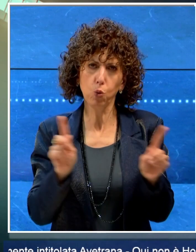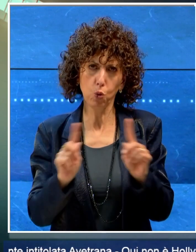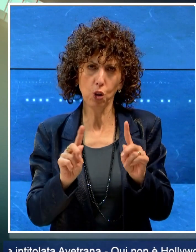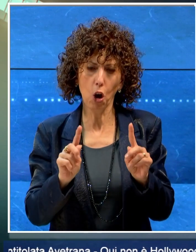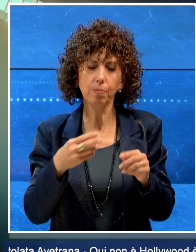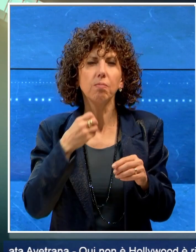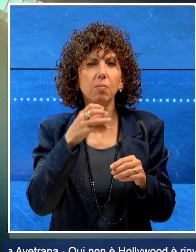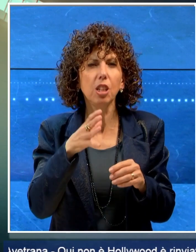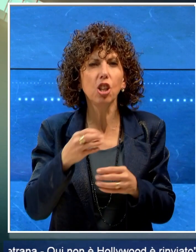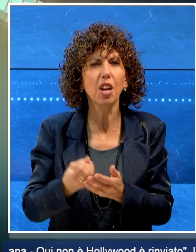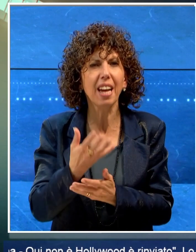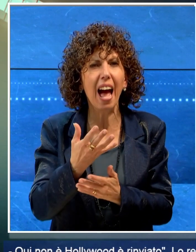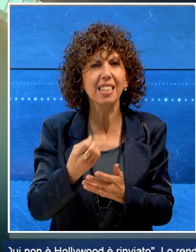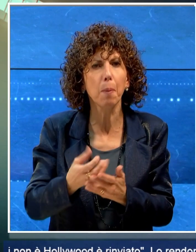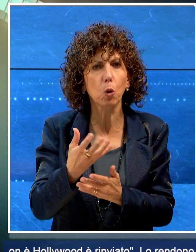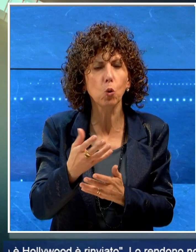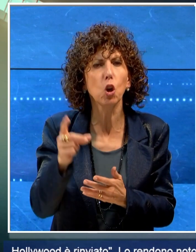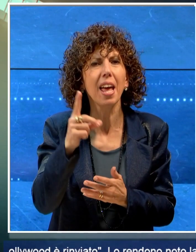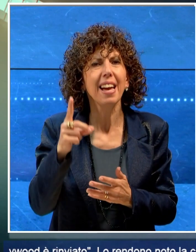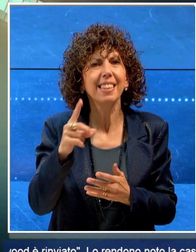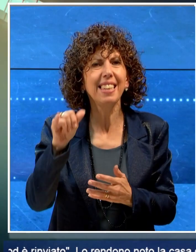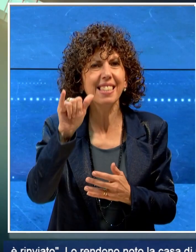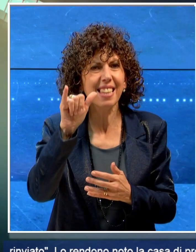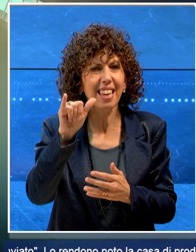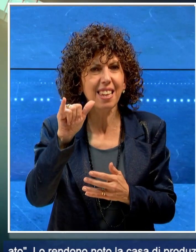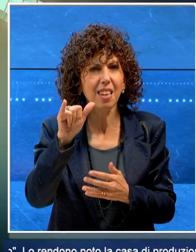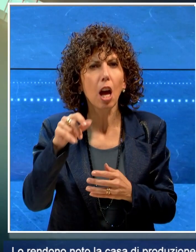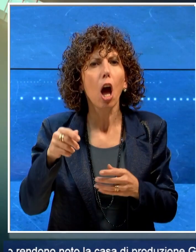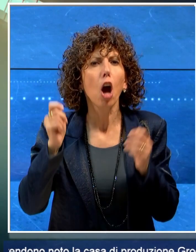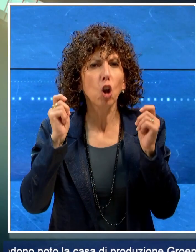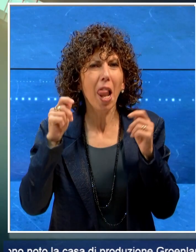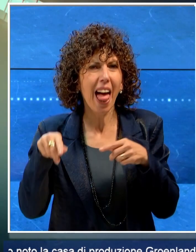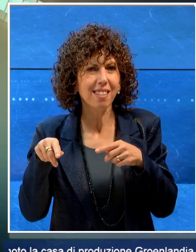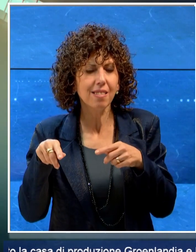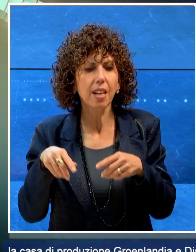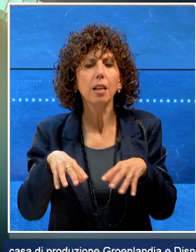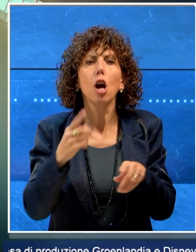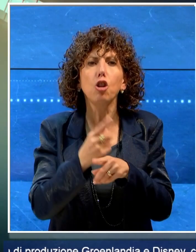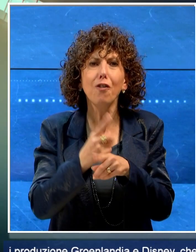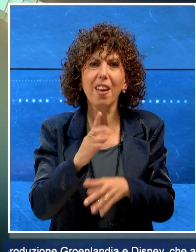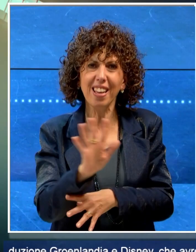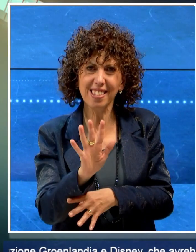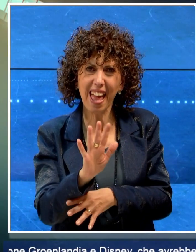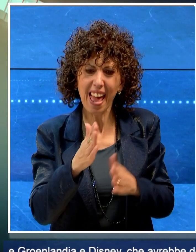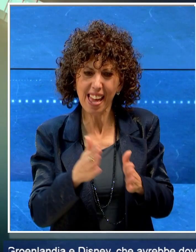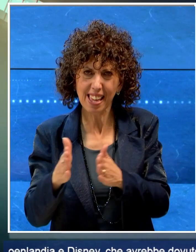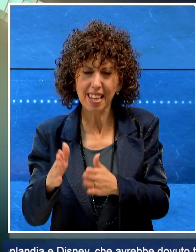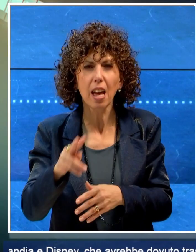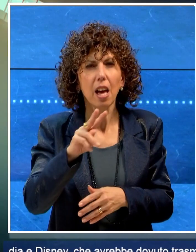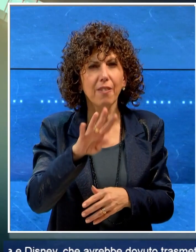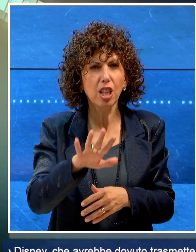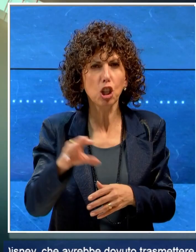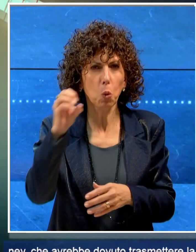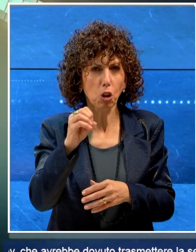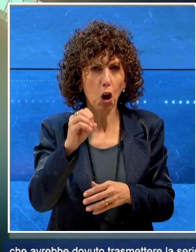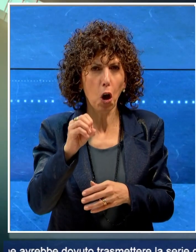produzione Groenlandia e la Disney, che avrebbe dovuto trasmettere la serie dal 25 ottobre sulla sua piattaforma